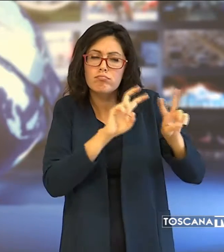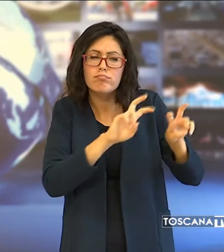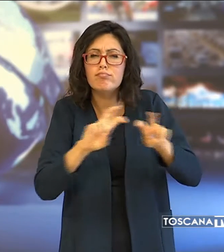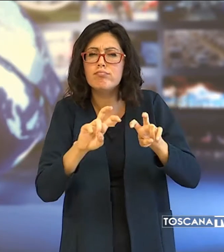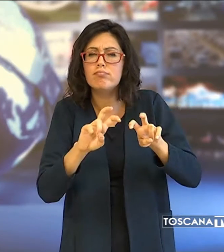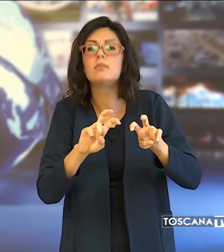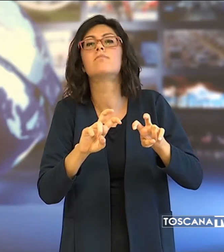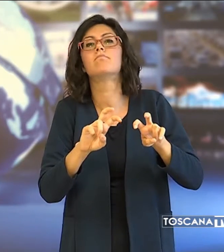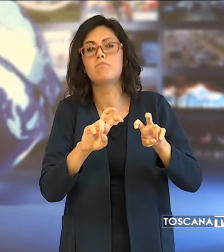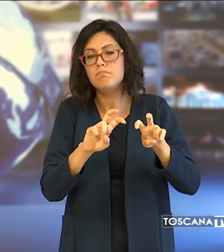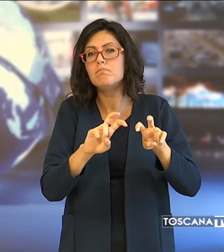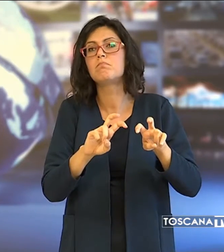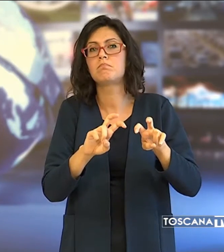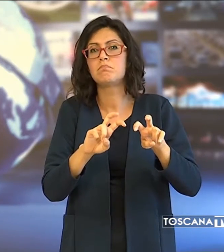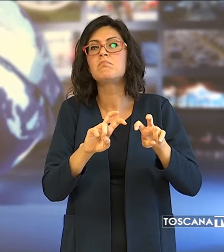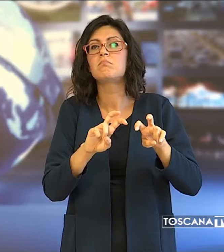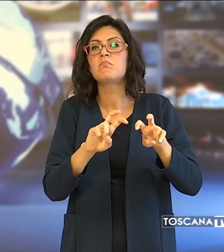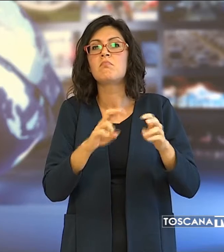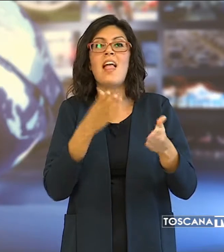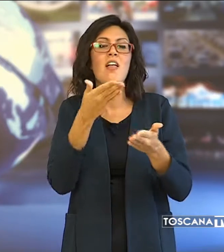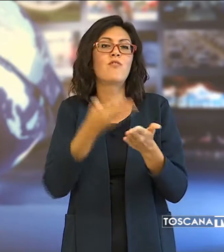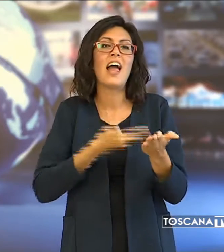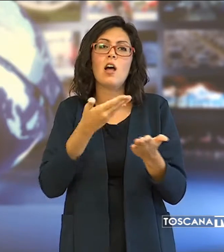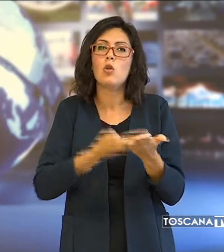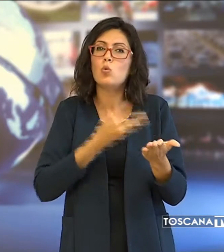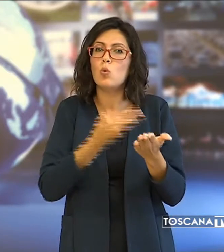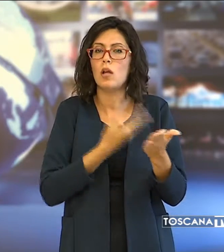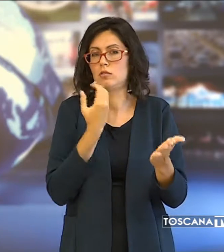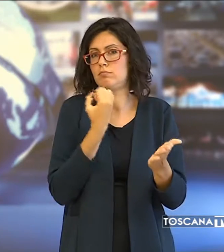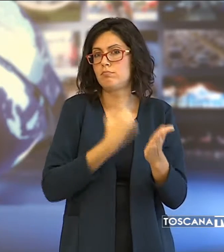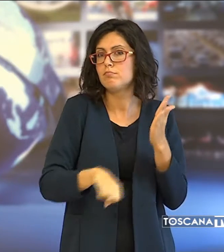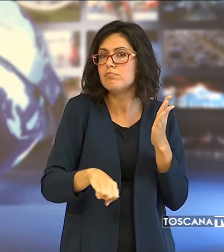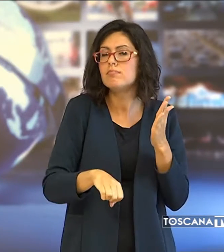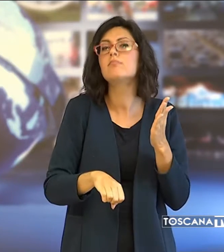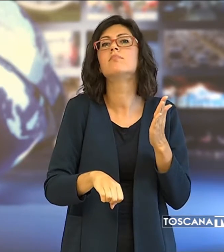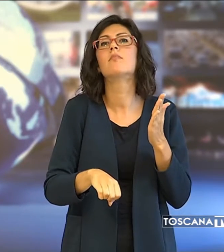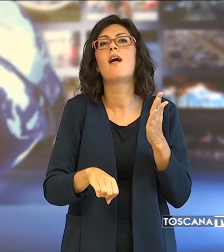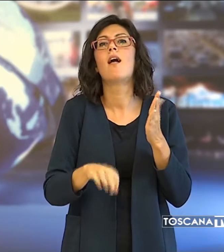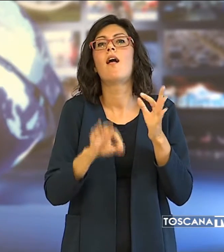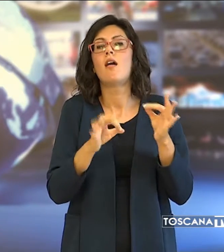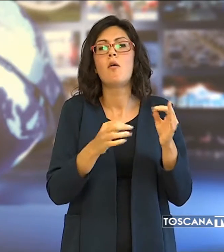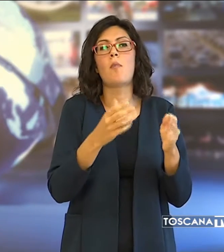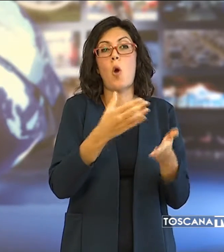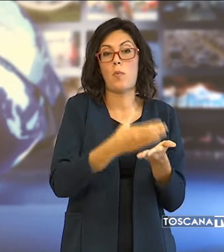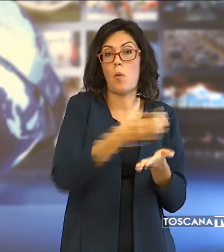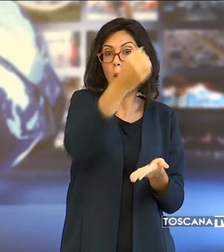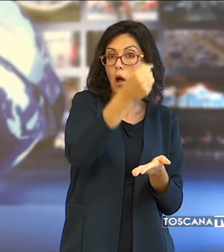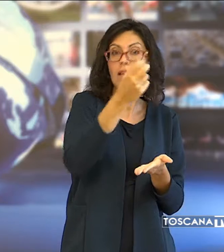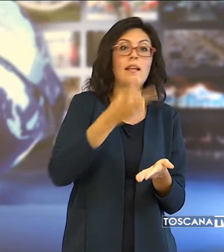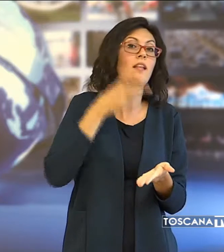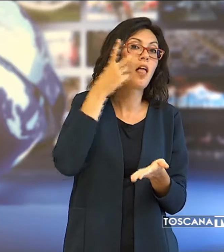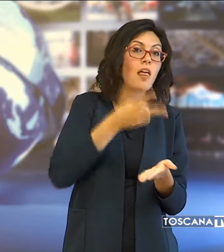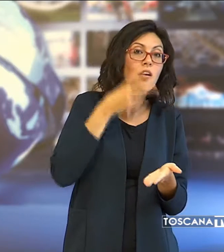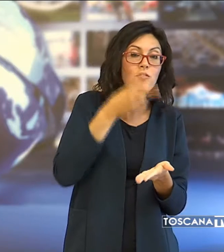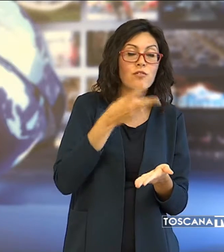potuto riscontrare l'omessa fatturazione in vendita di partite di vino sia sfuso